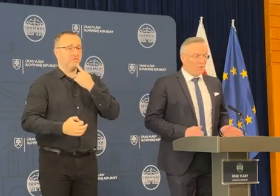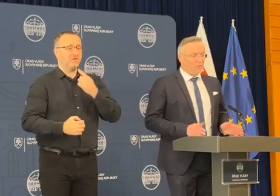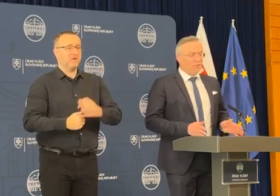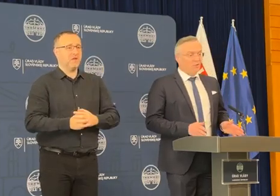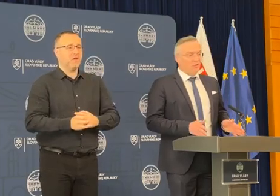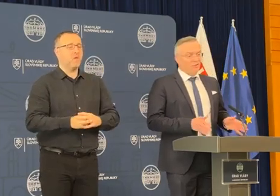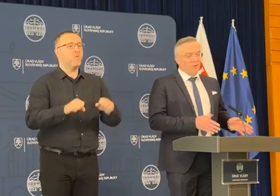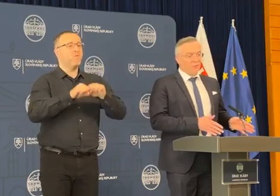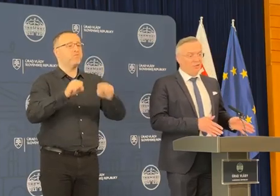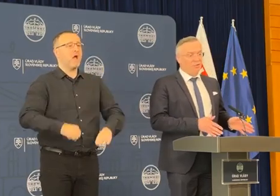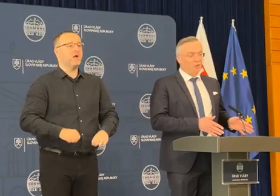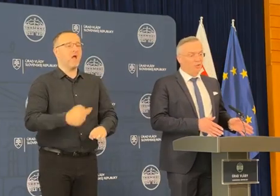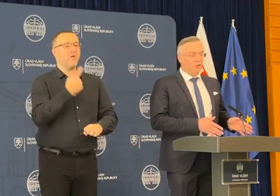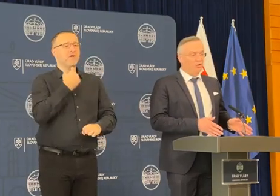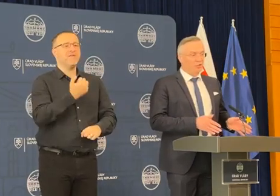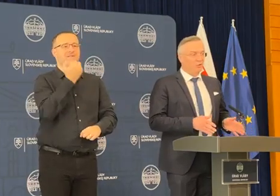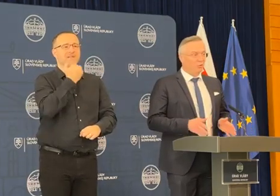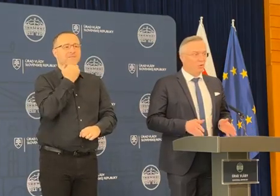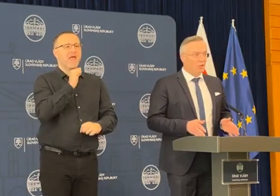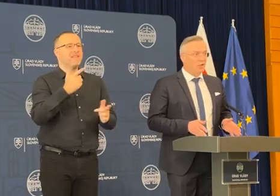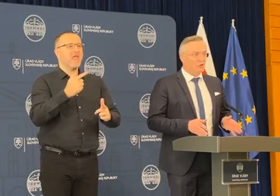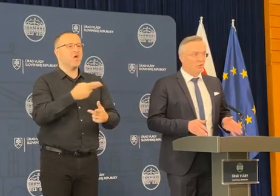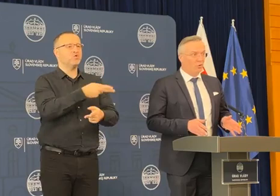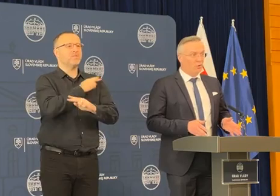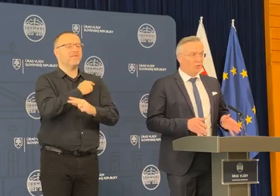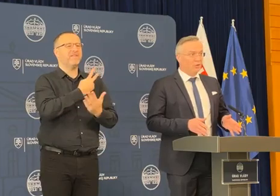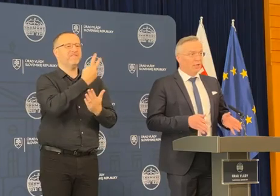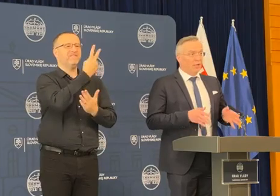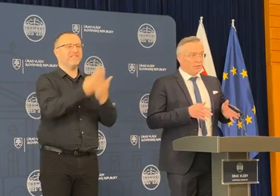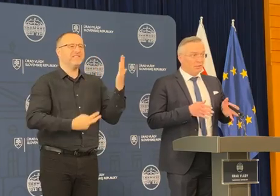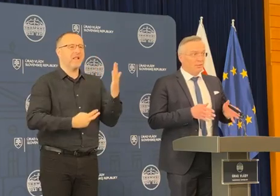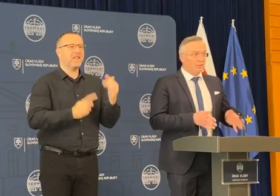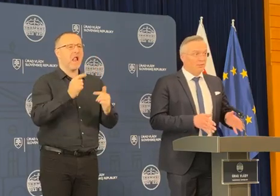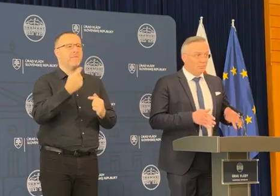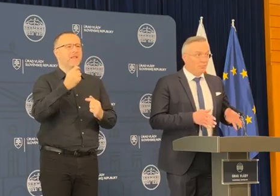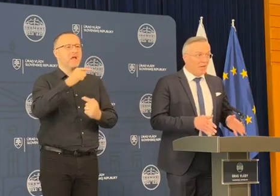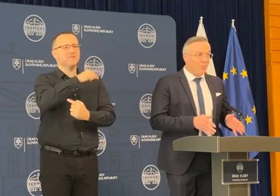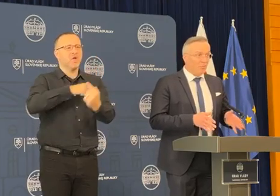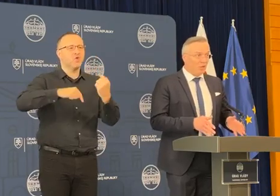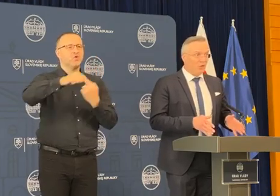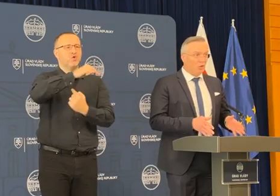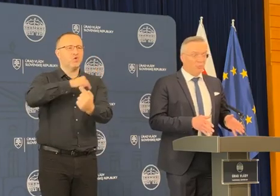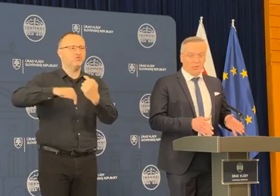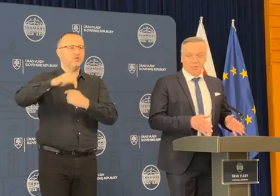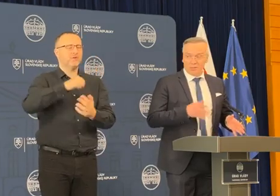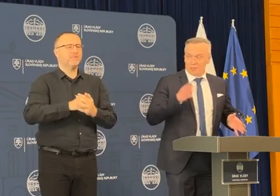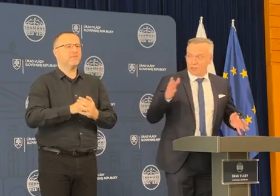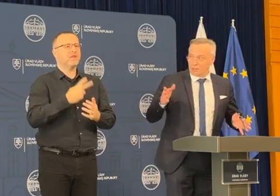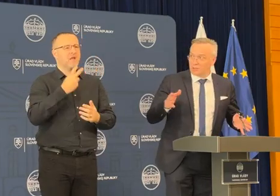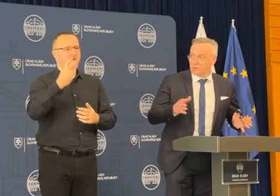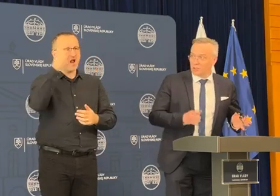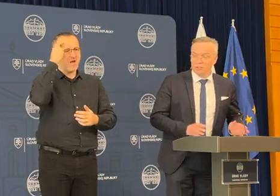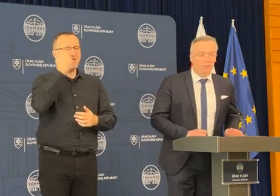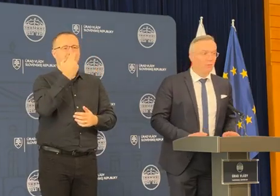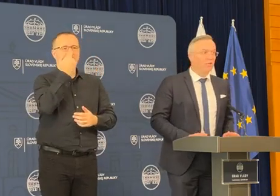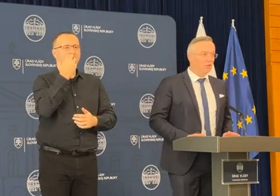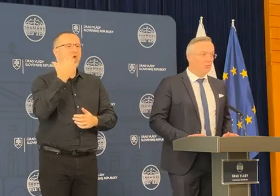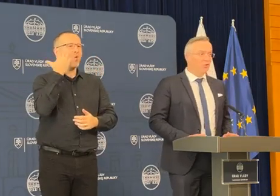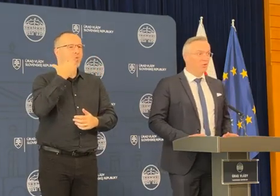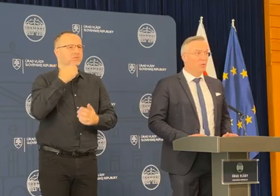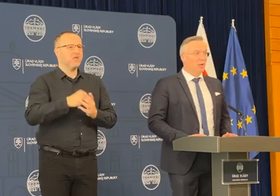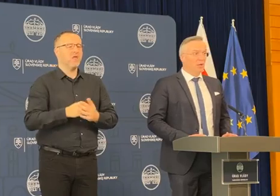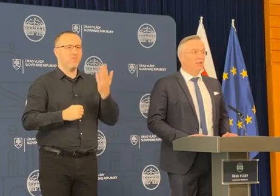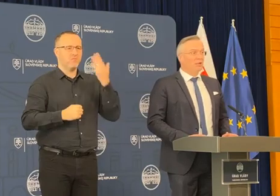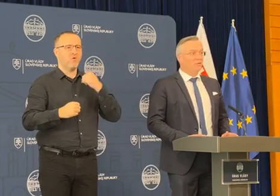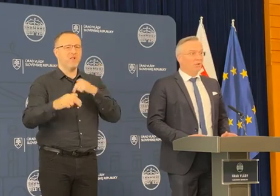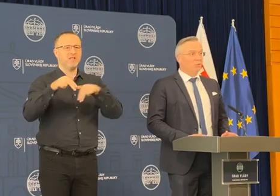v bankovníctve sa hovorí, že firmy nezomierajú na výsledovku, ale na cash flow. Najmä menšie obce v našich diskusí, ktoré sme mali s